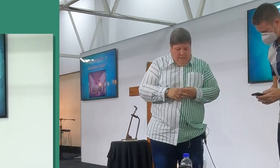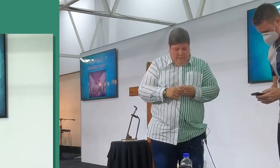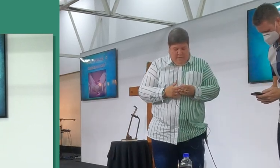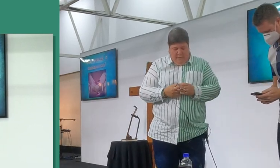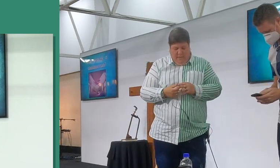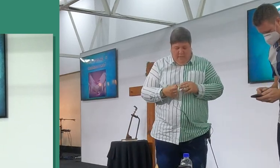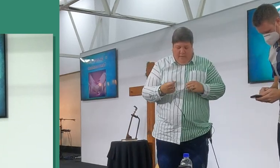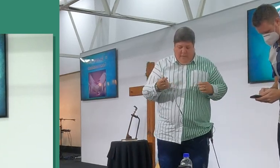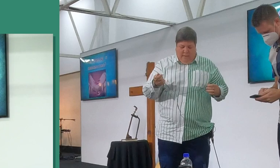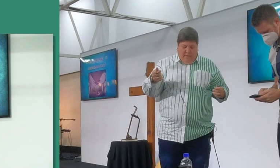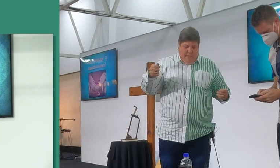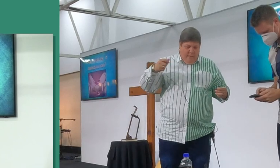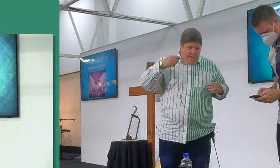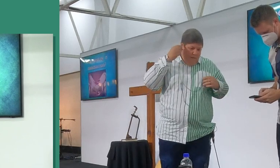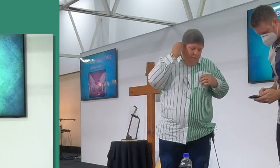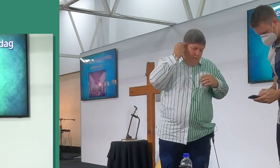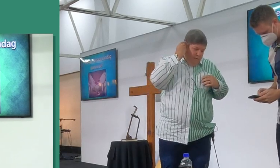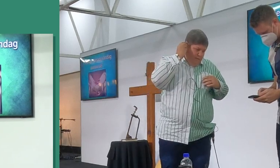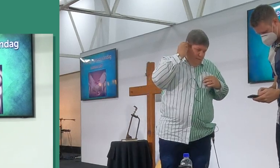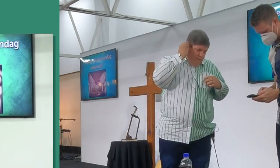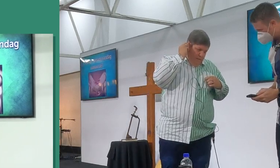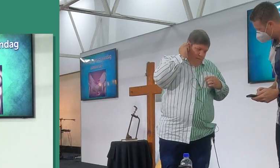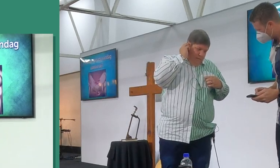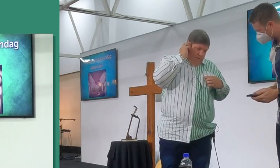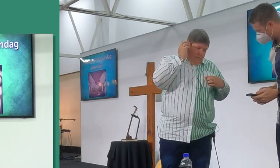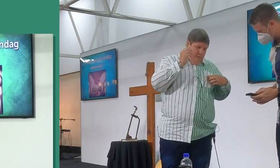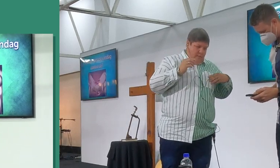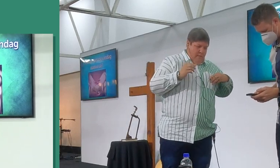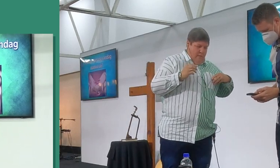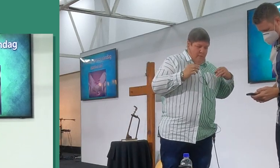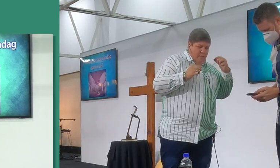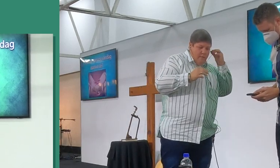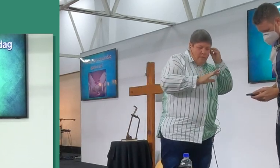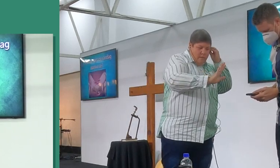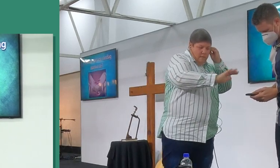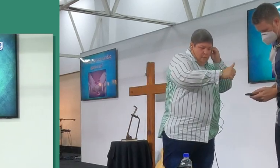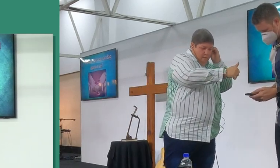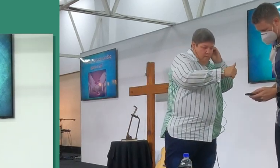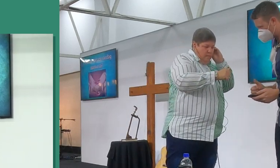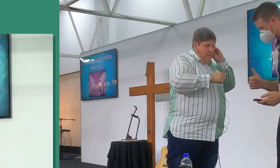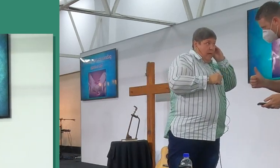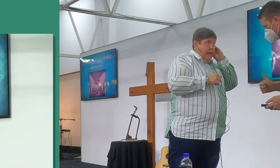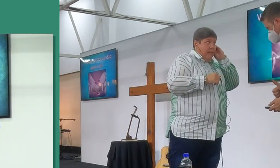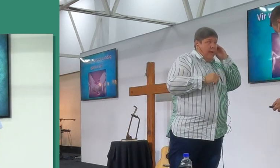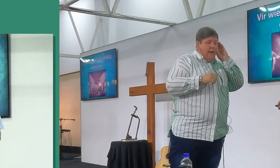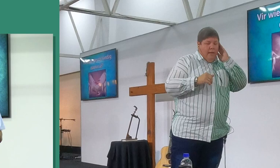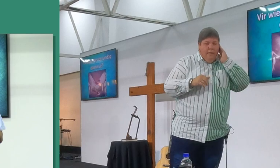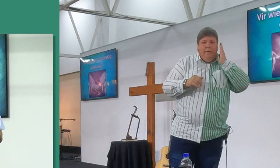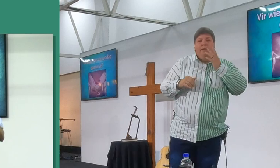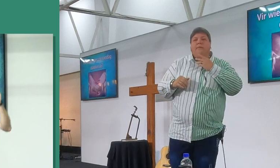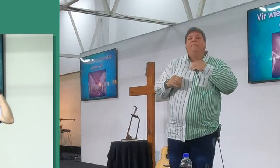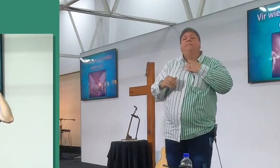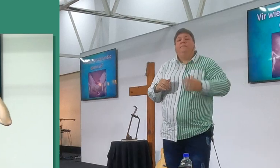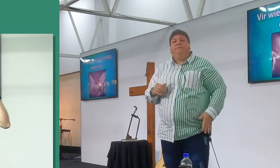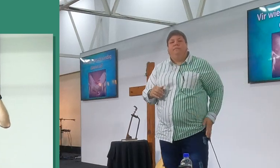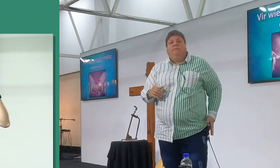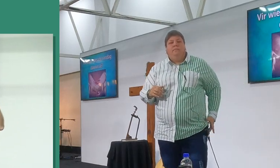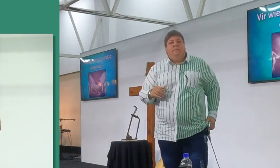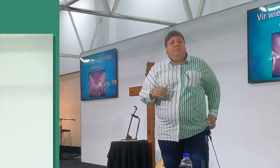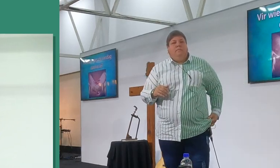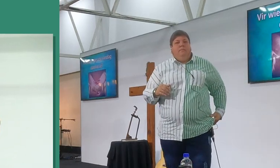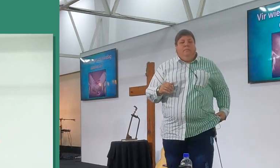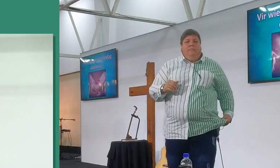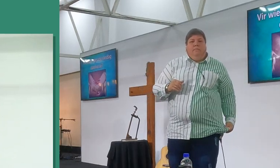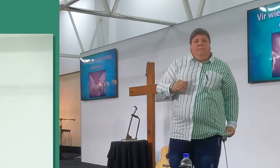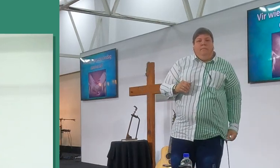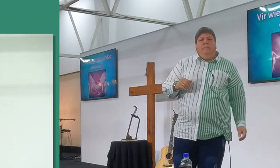hart te kweek, en julle op die einde van die boodskap, gaan ek jou uitdaag, ek gaan jou uitdaag, om, om te dink, vir